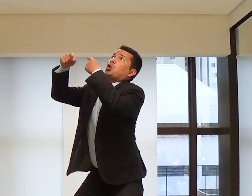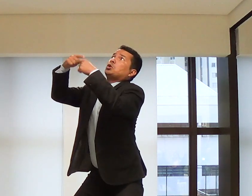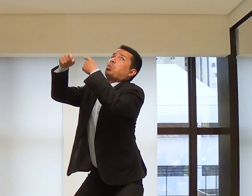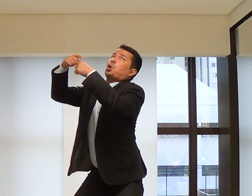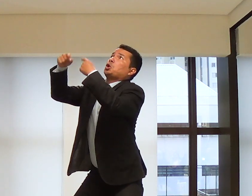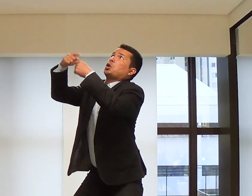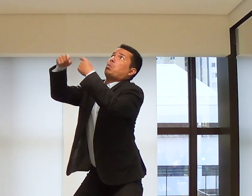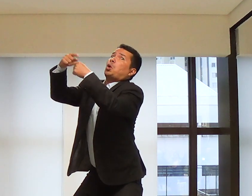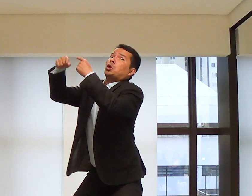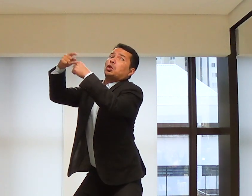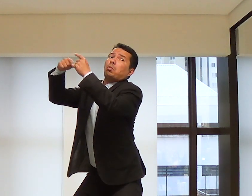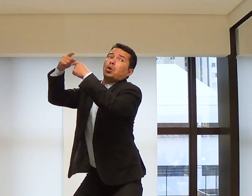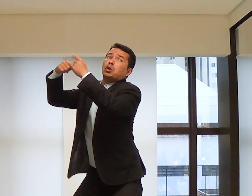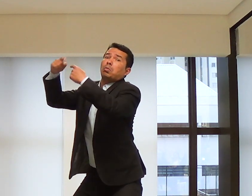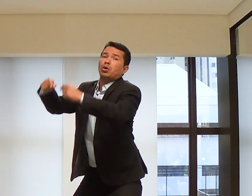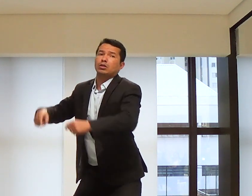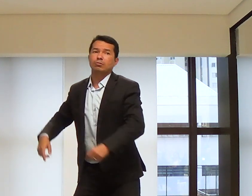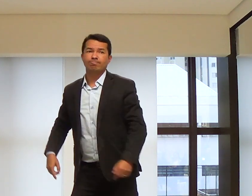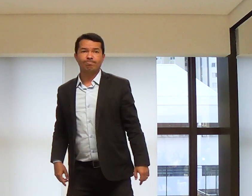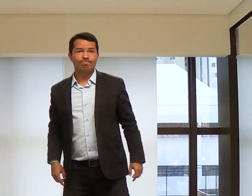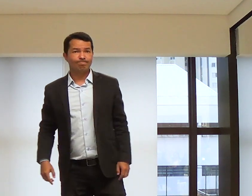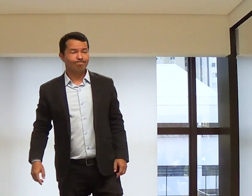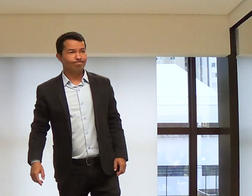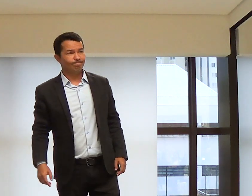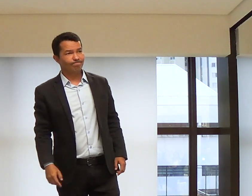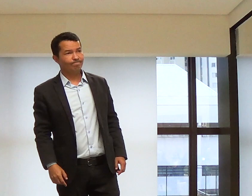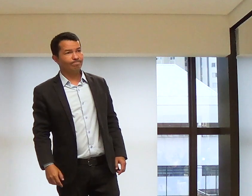E você diz assim, desculpa, fica para depois.